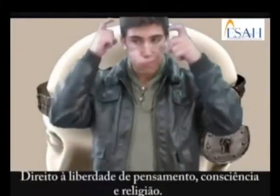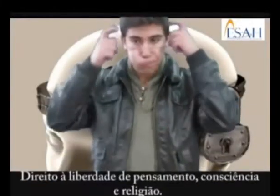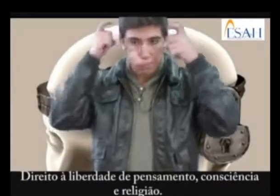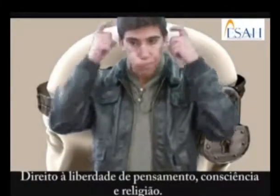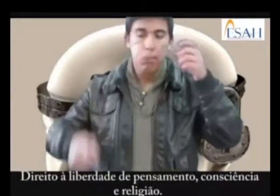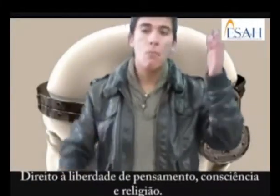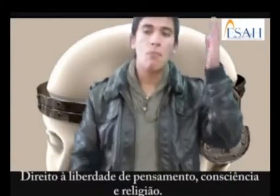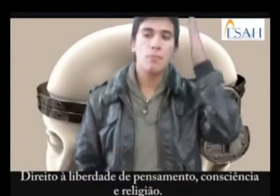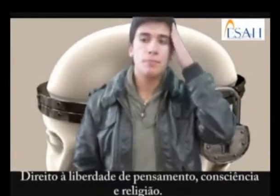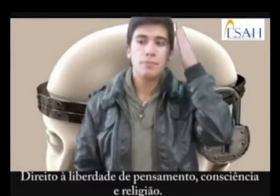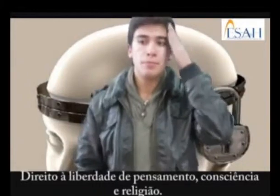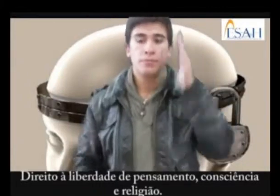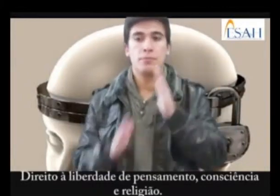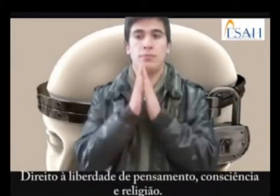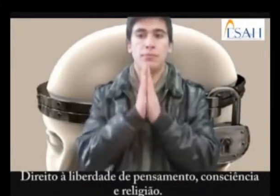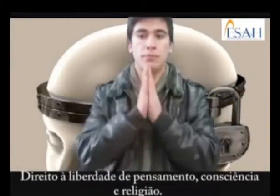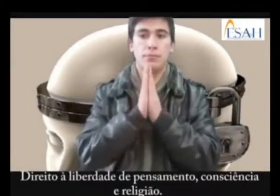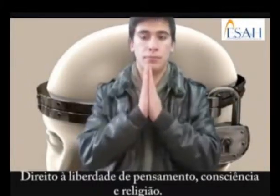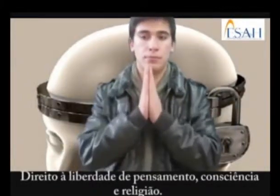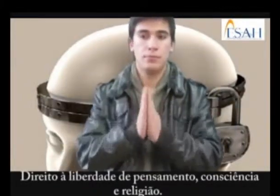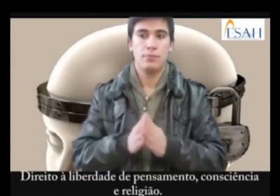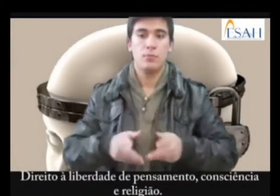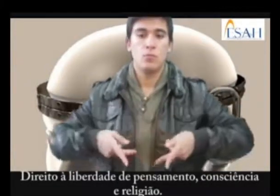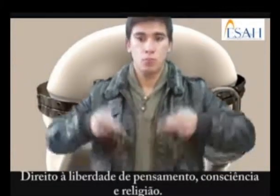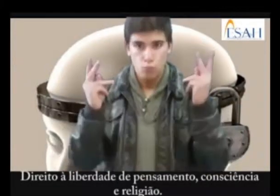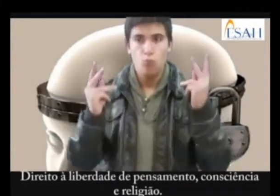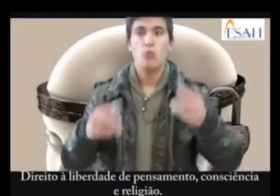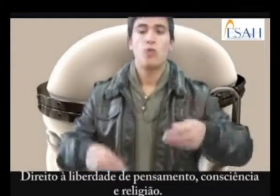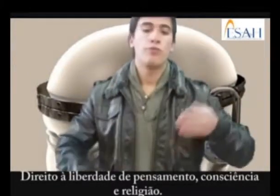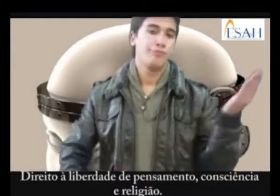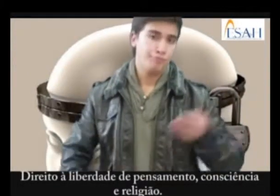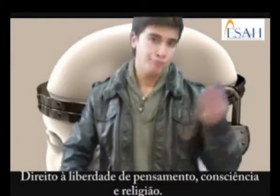Direito ao liberdade de pensamento, consciência e religião.